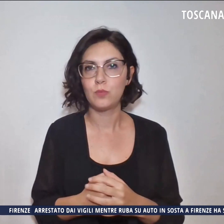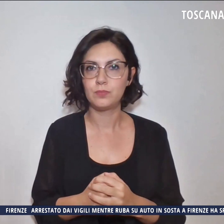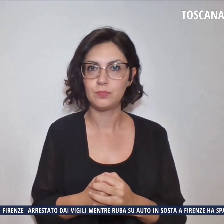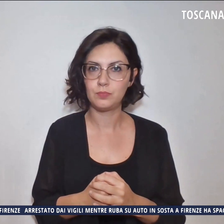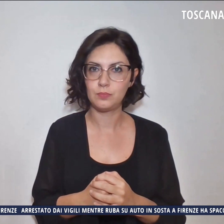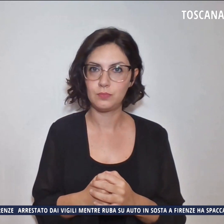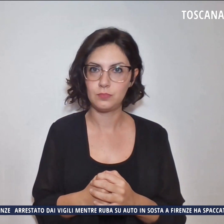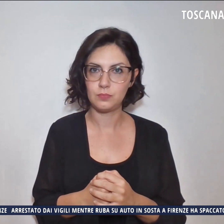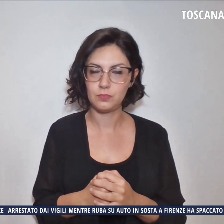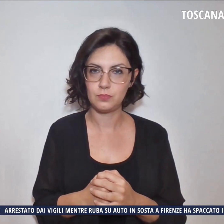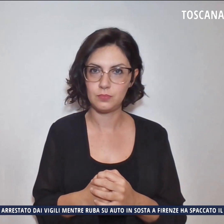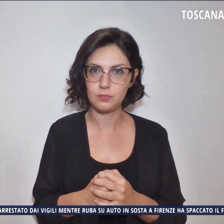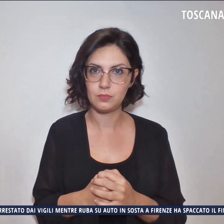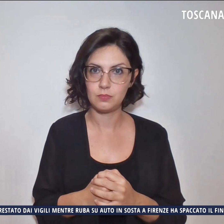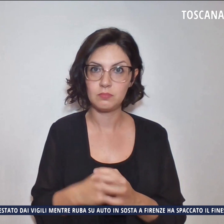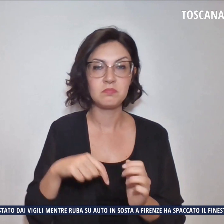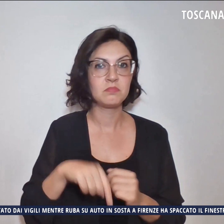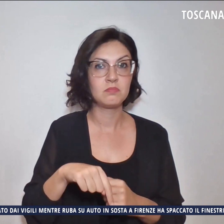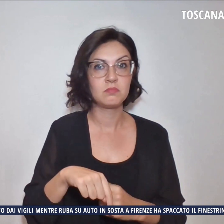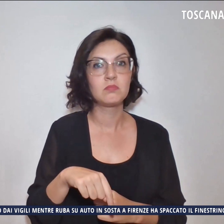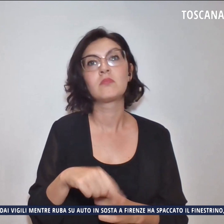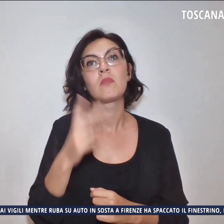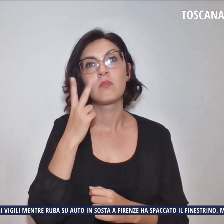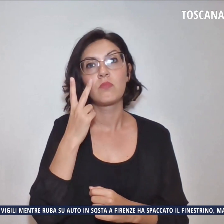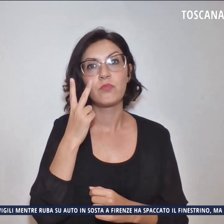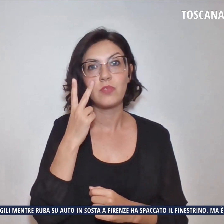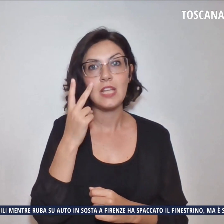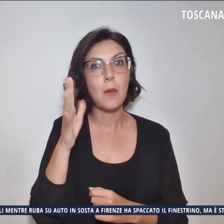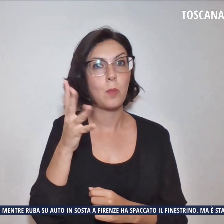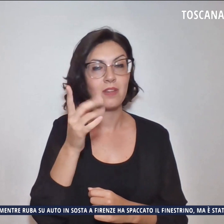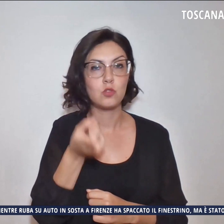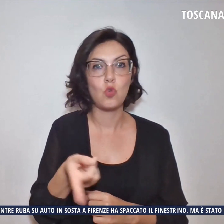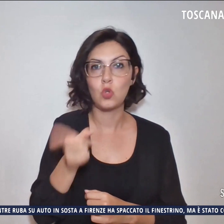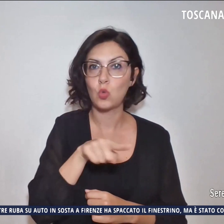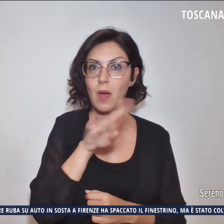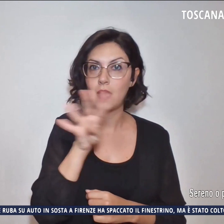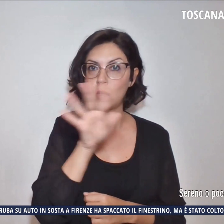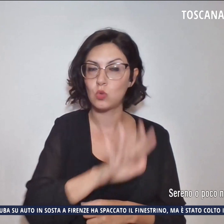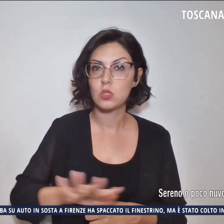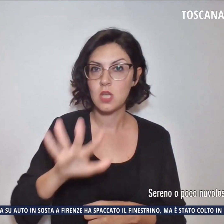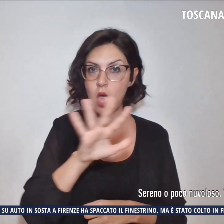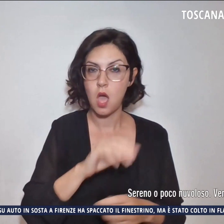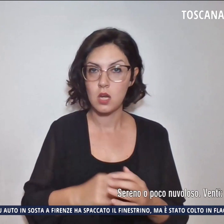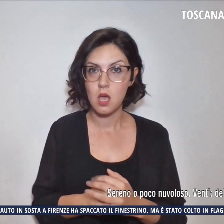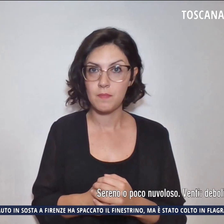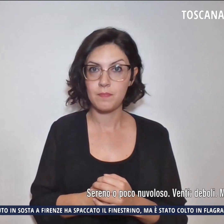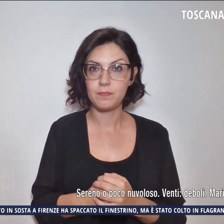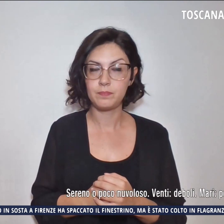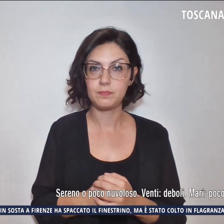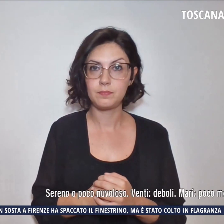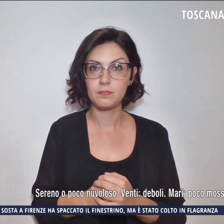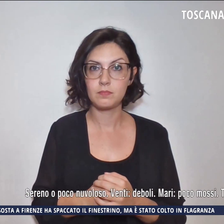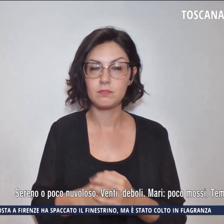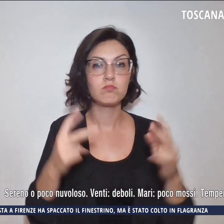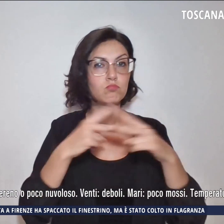e siamo prima di concludere allo sguardo alle previsioni del tempo per domani sabato in Toscana cielo